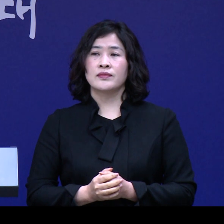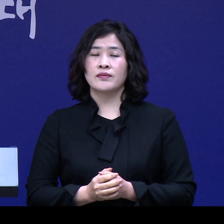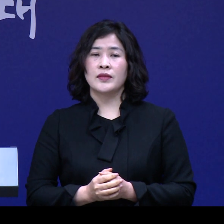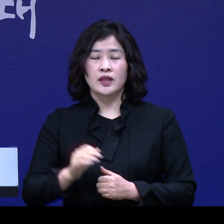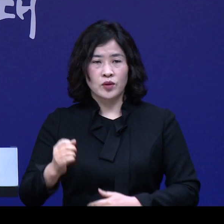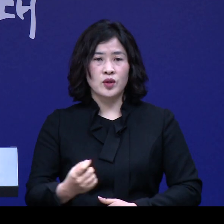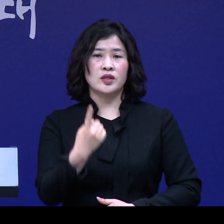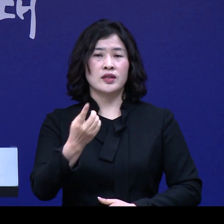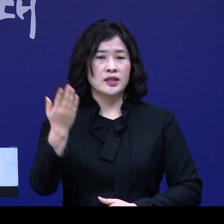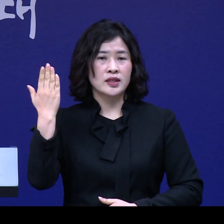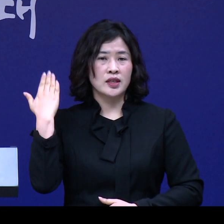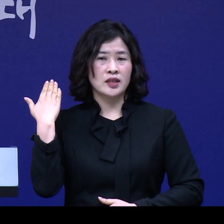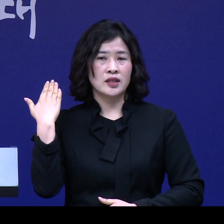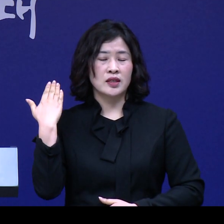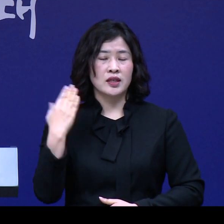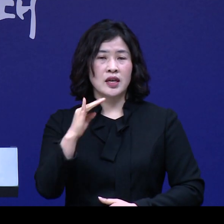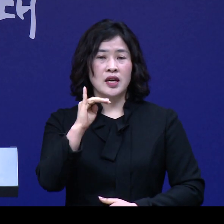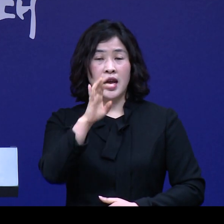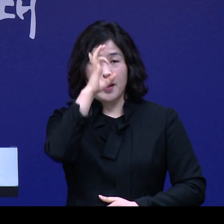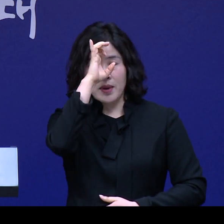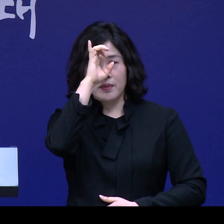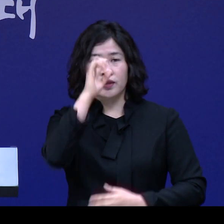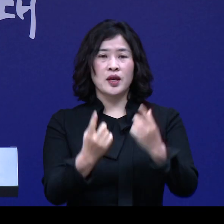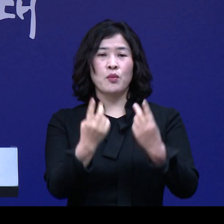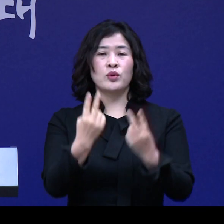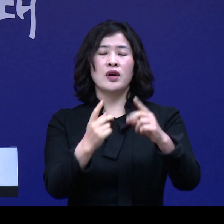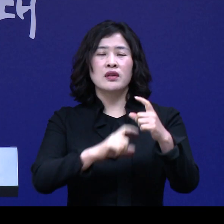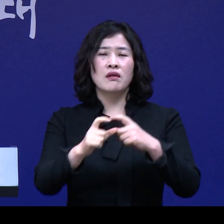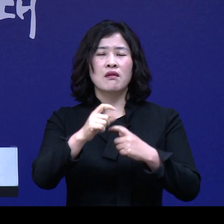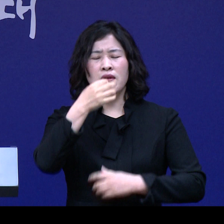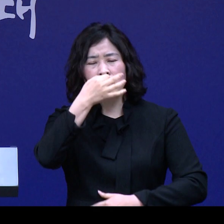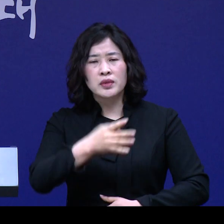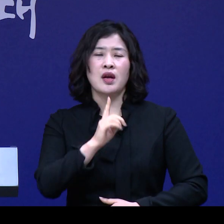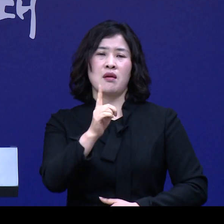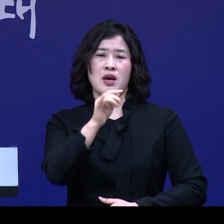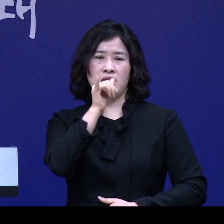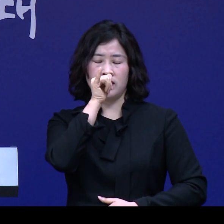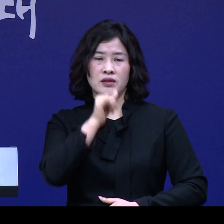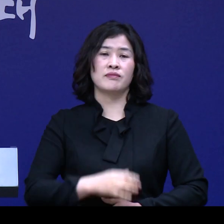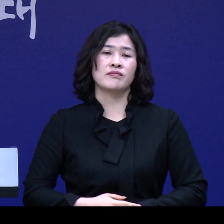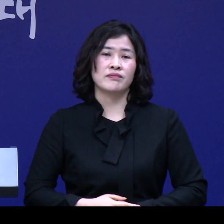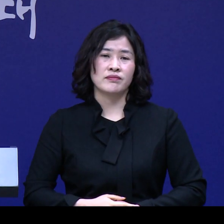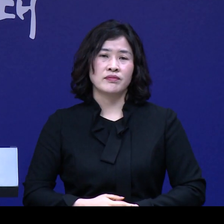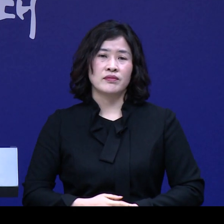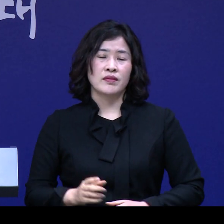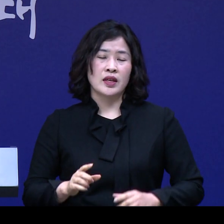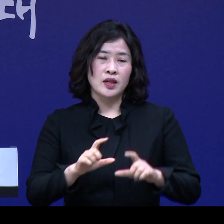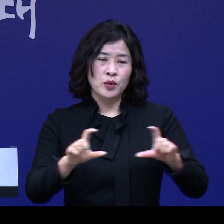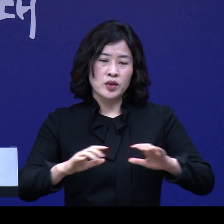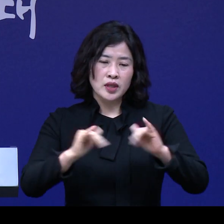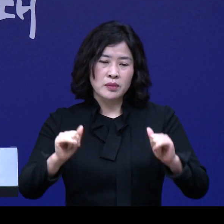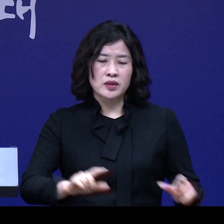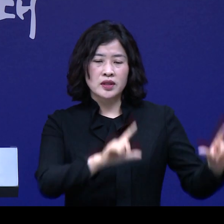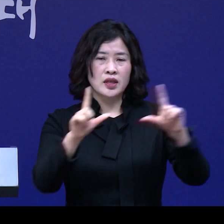이로 인해서 지난 IMF 위기 때보다 더 어렵다는 말이 나올 정도로 서민 경제가